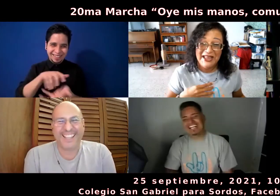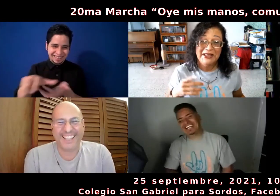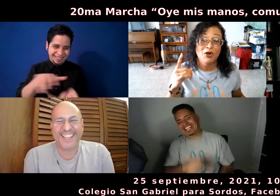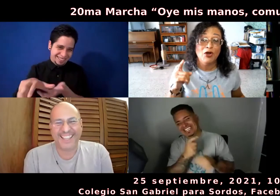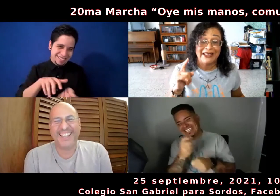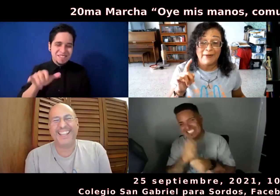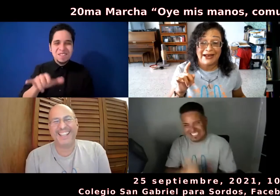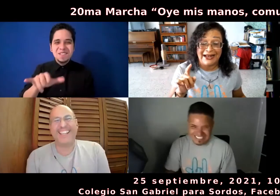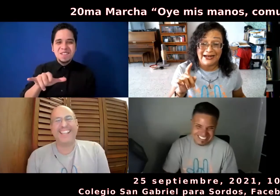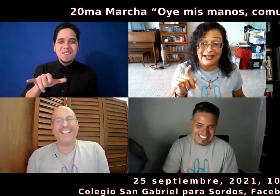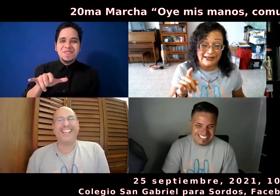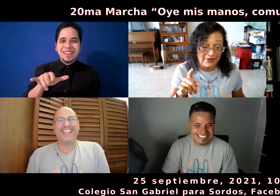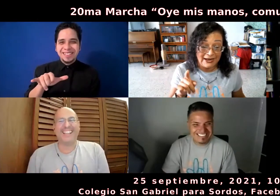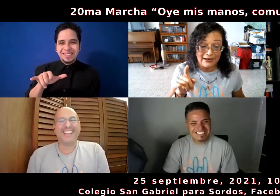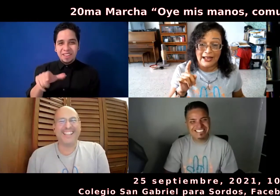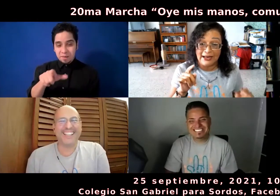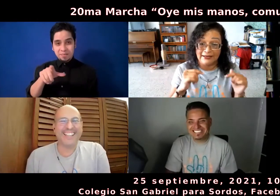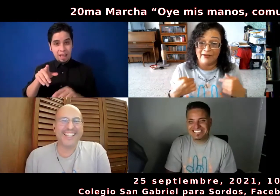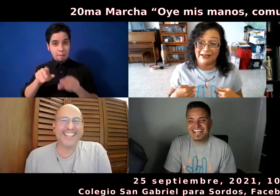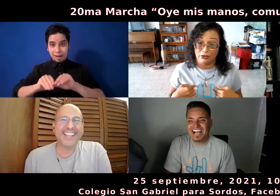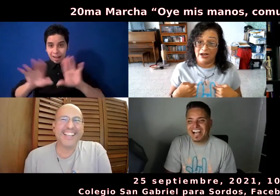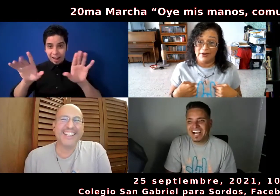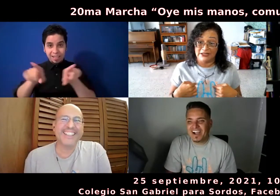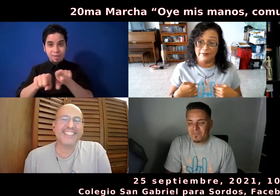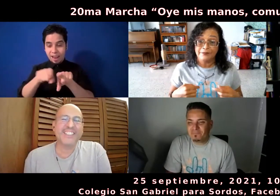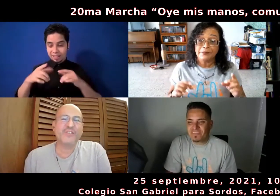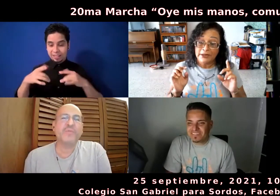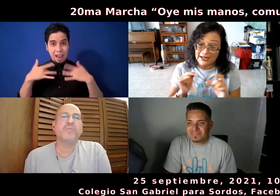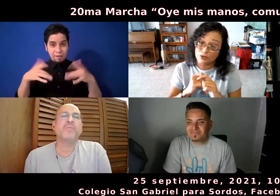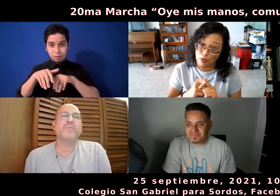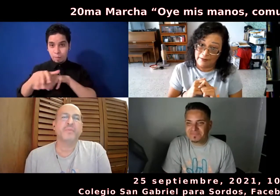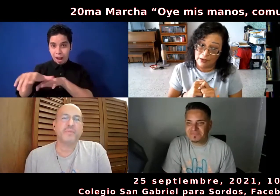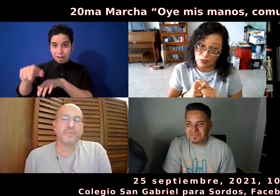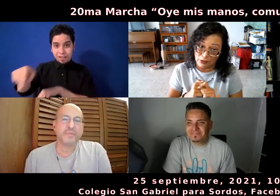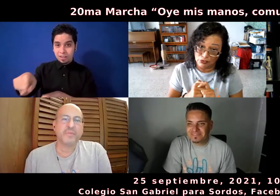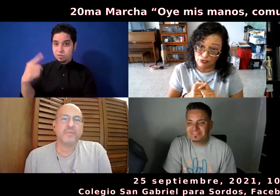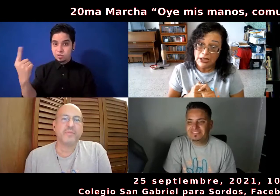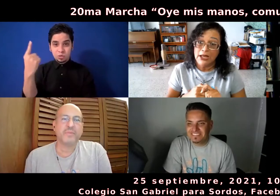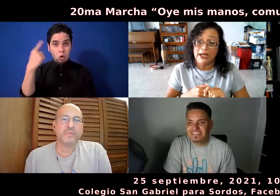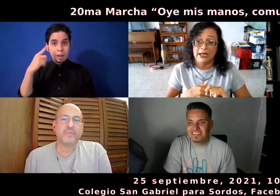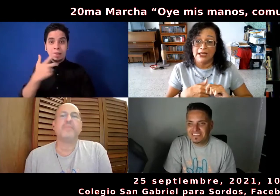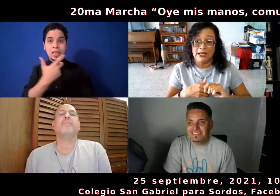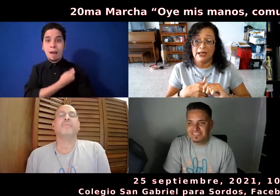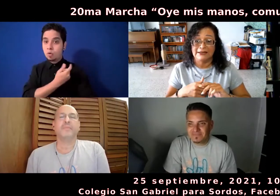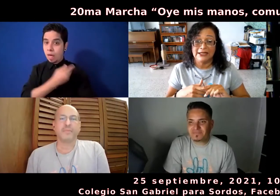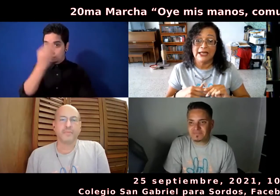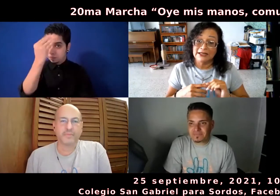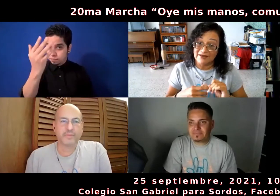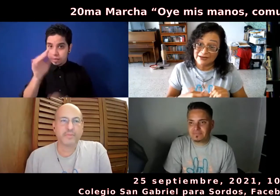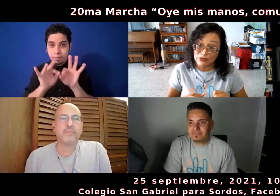No, no, que déjame aclarar que también este evento de la marcha es solo para vacunados, así que lleve su